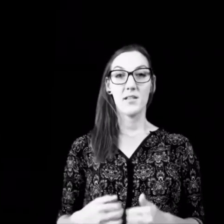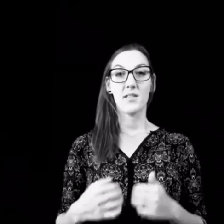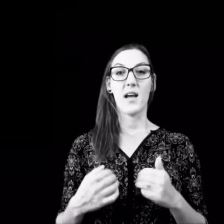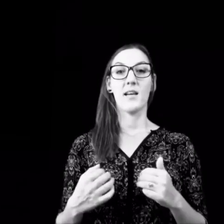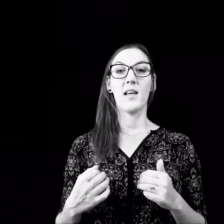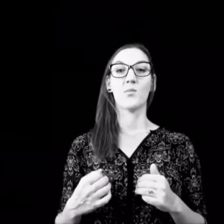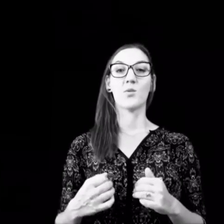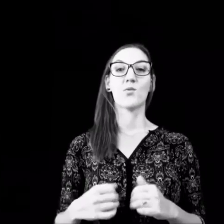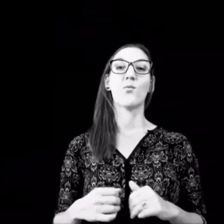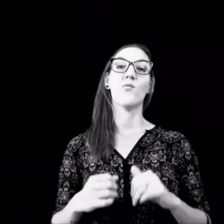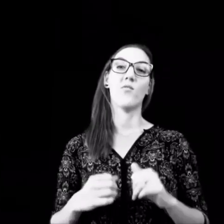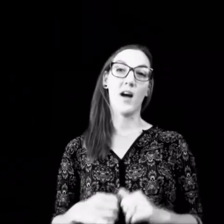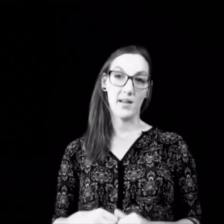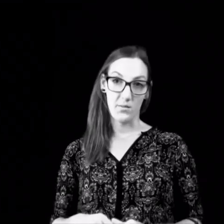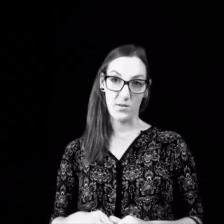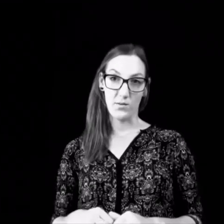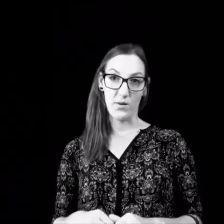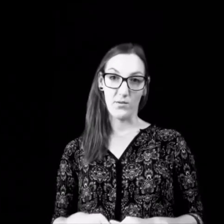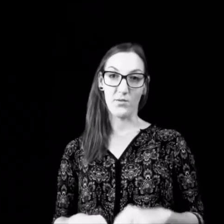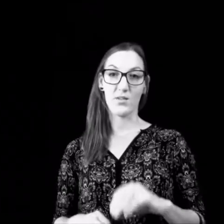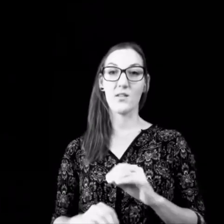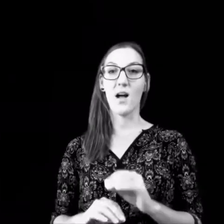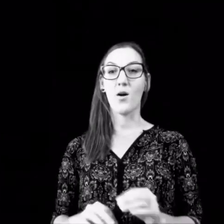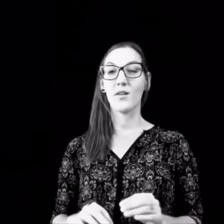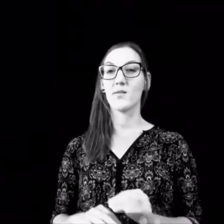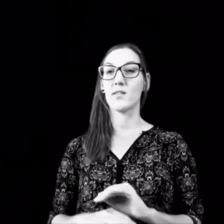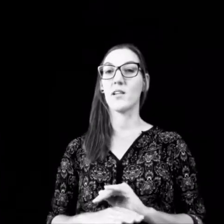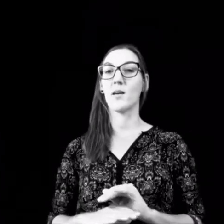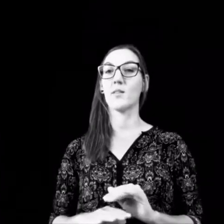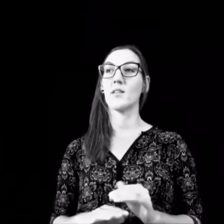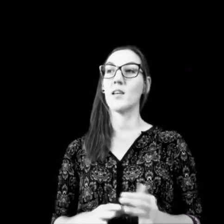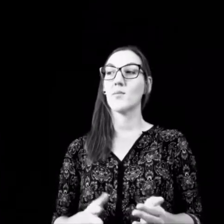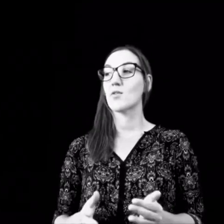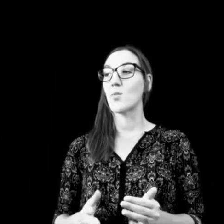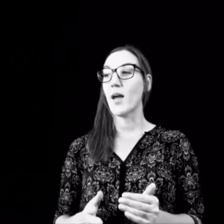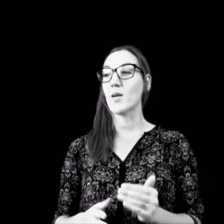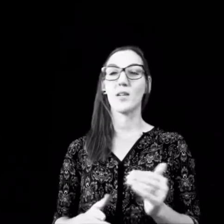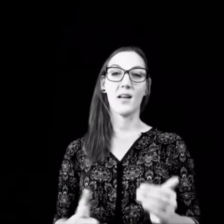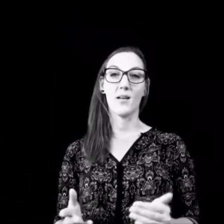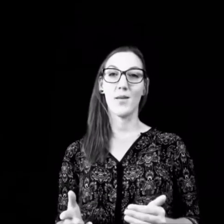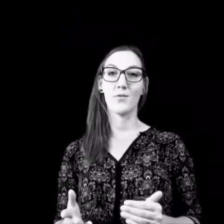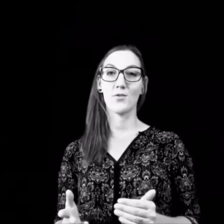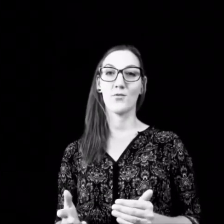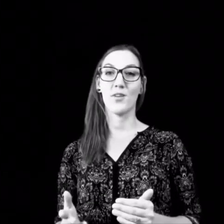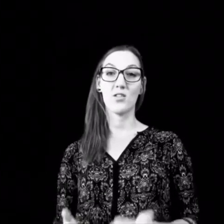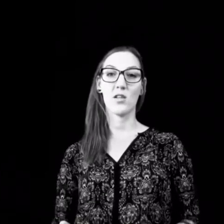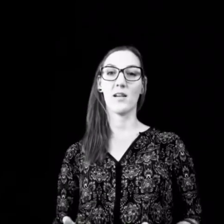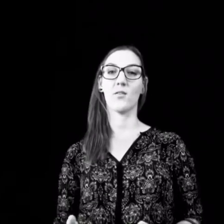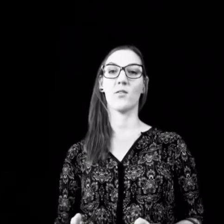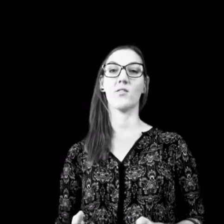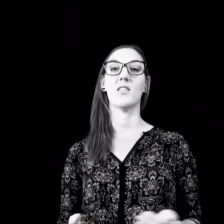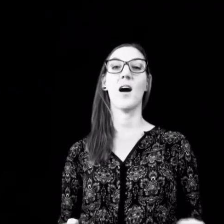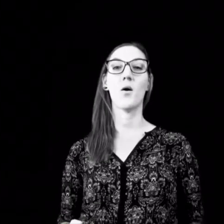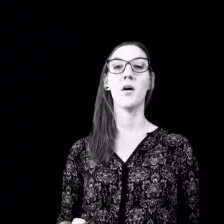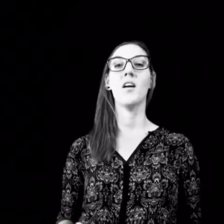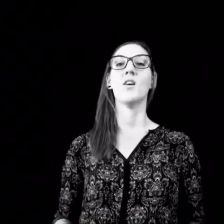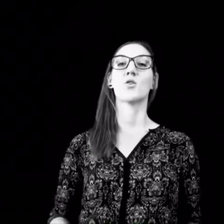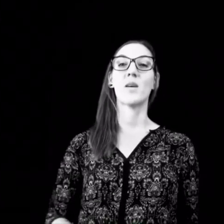seine Emotionen wahrnehmen zu können. Und das ist auch was, was ich glaube ich in jedem Gespräch mit anderen Menschen feststellen konnte, die auch schon mal